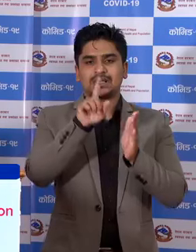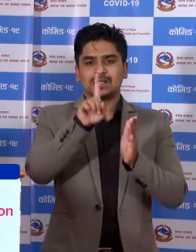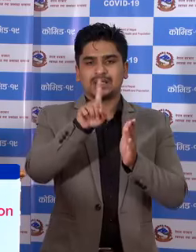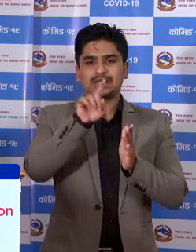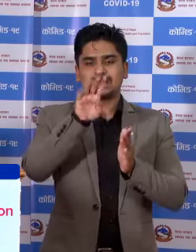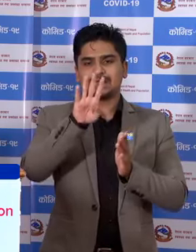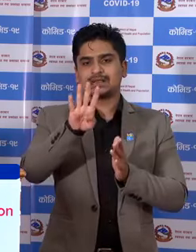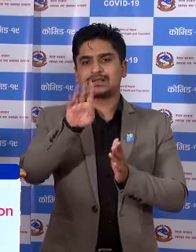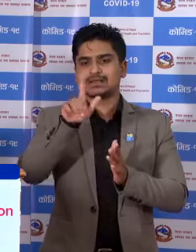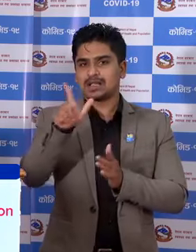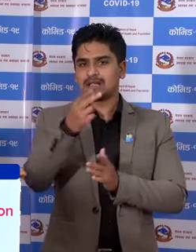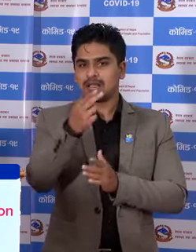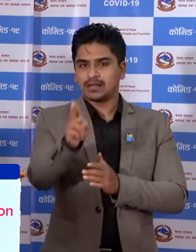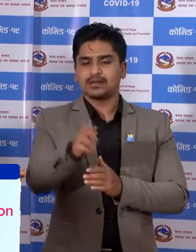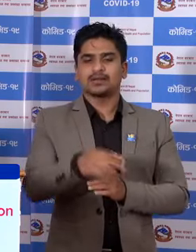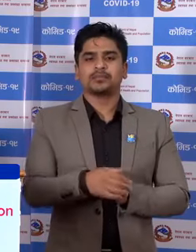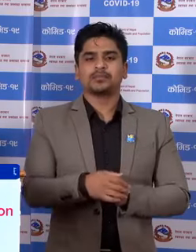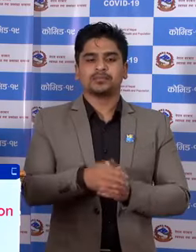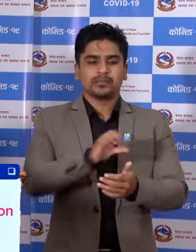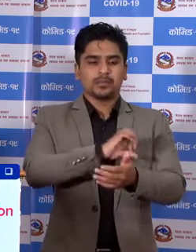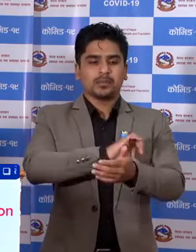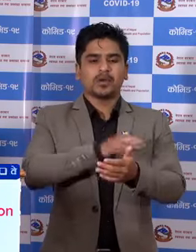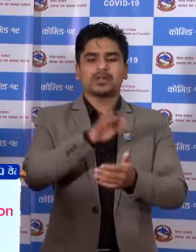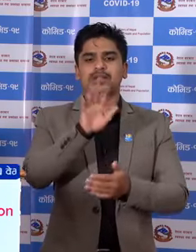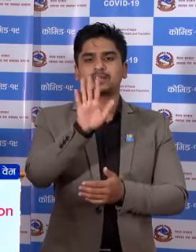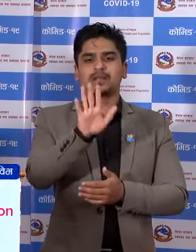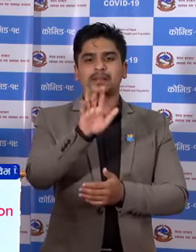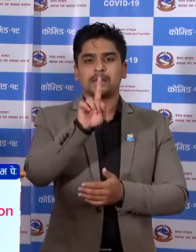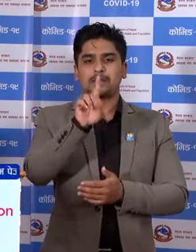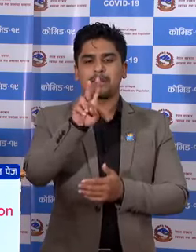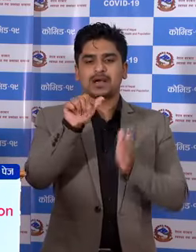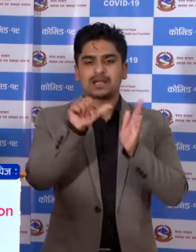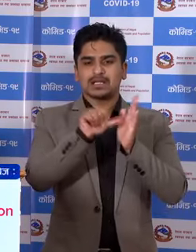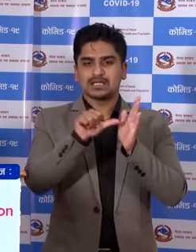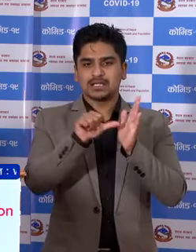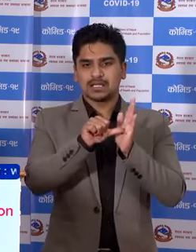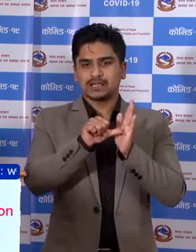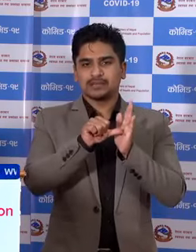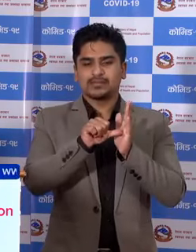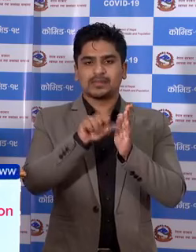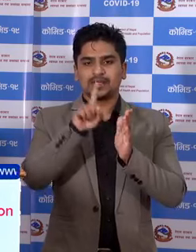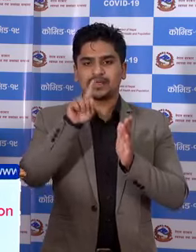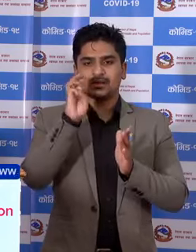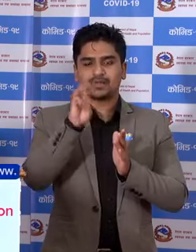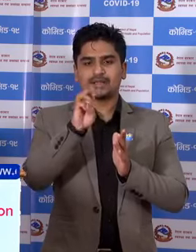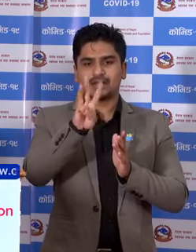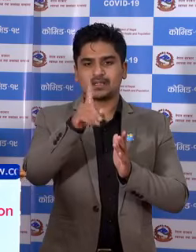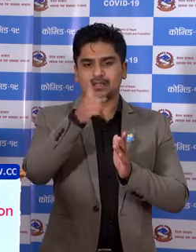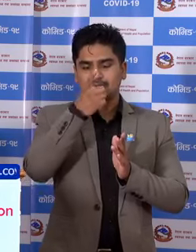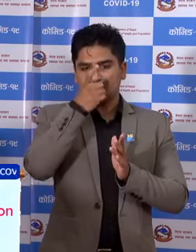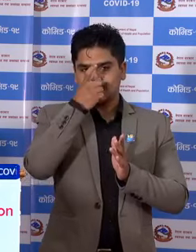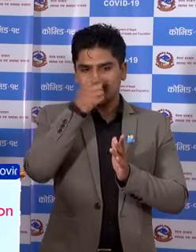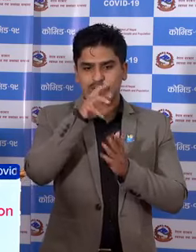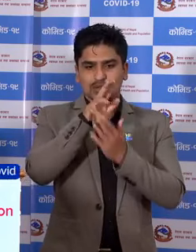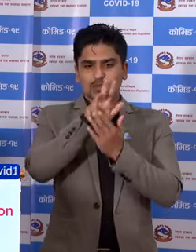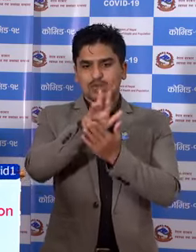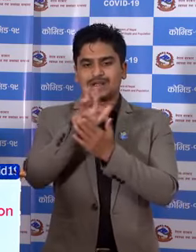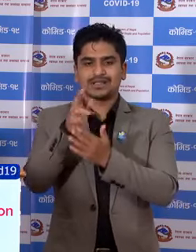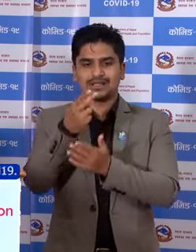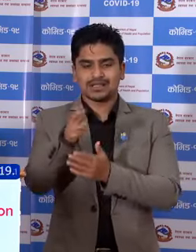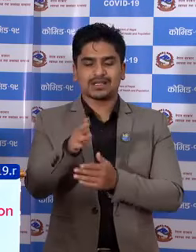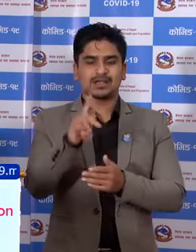1646 जना प्रदेश 5 को 12 जिल्ला का 1039 जना